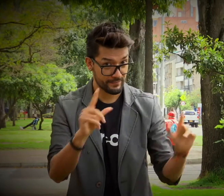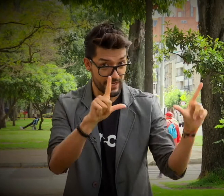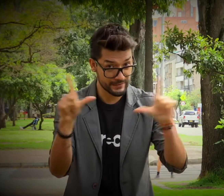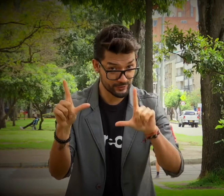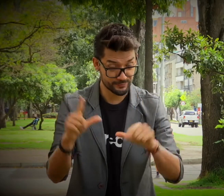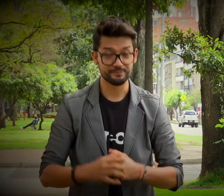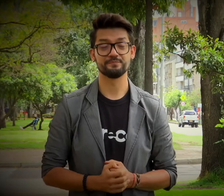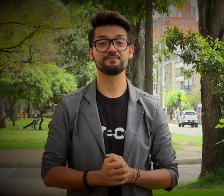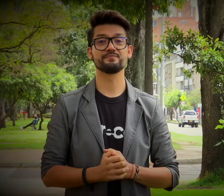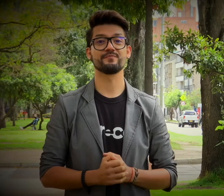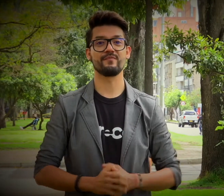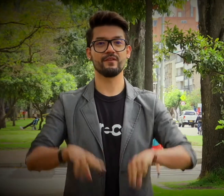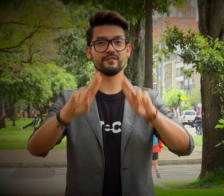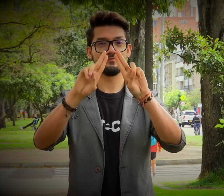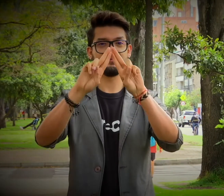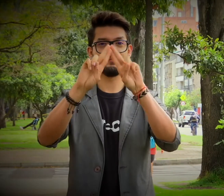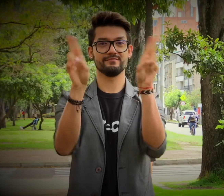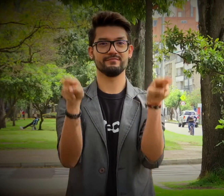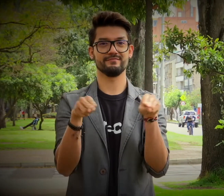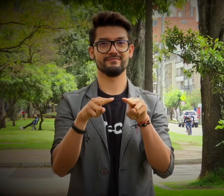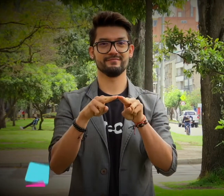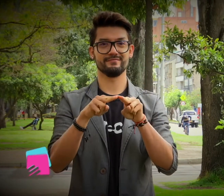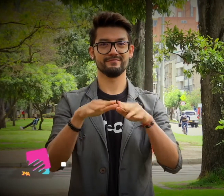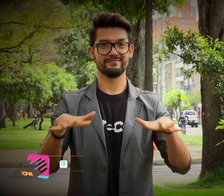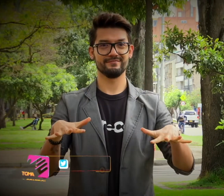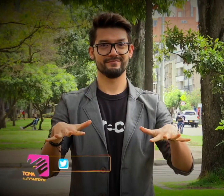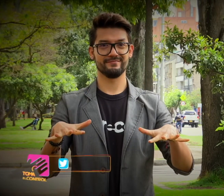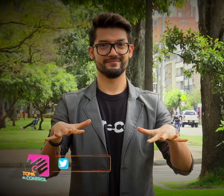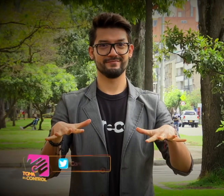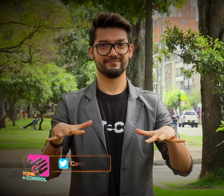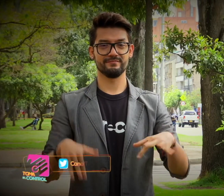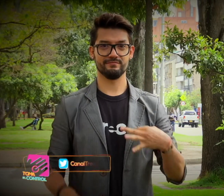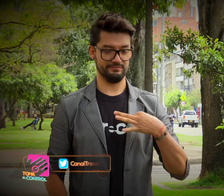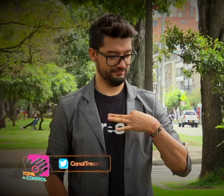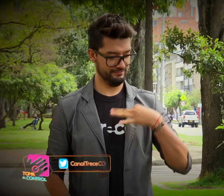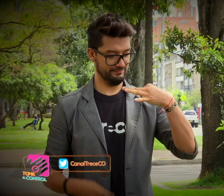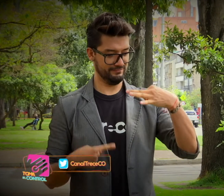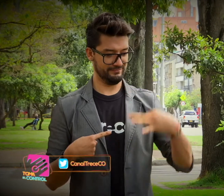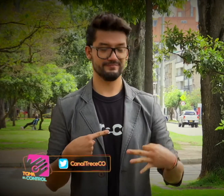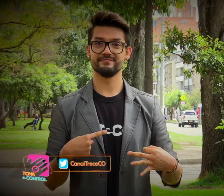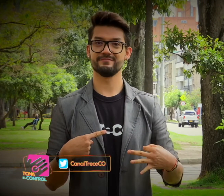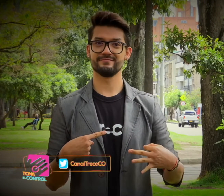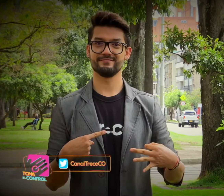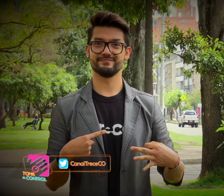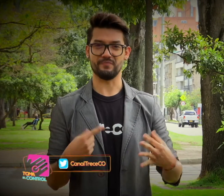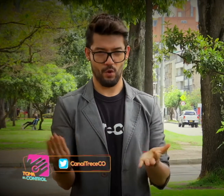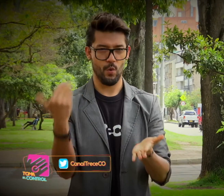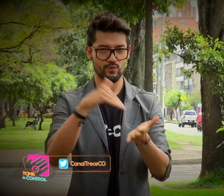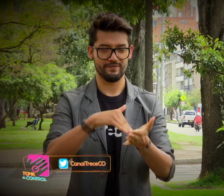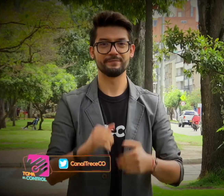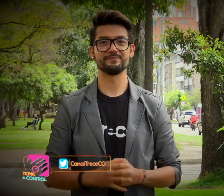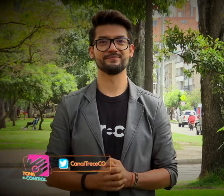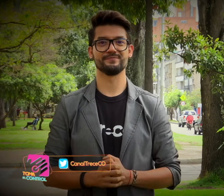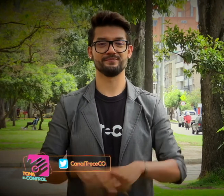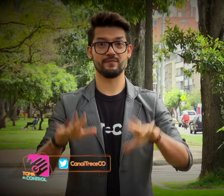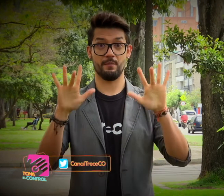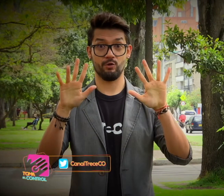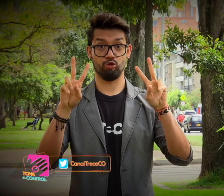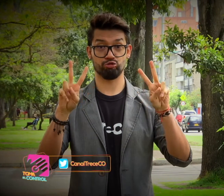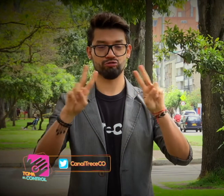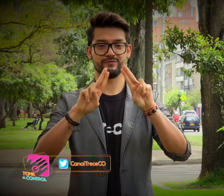fácil y la podemos practicar. Ética en Internet. Vamos a hacerla de nuevo.